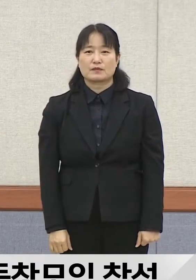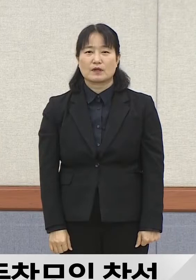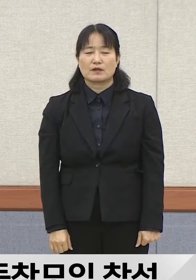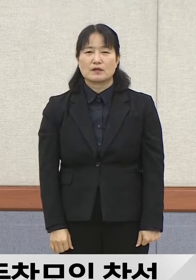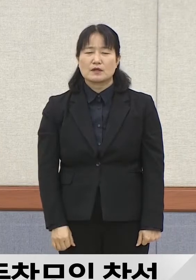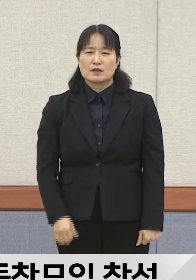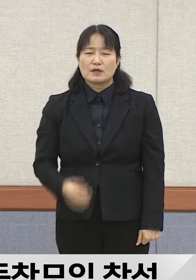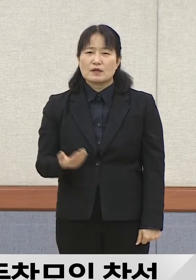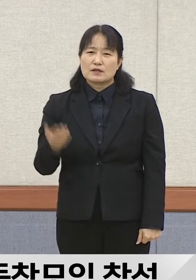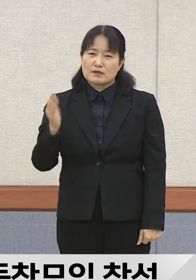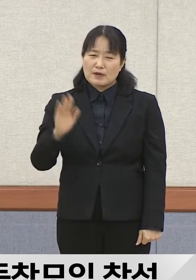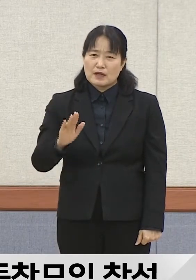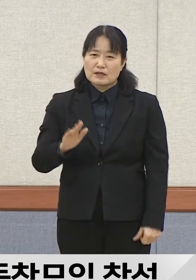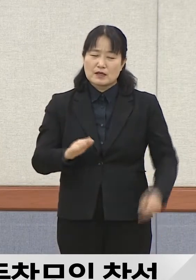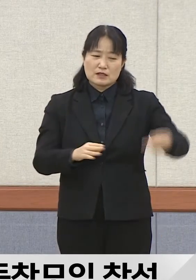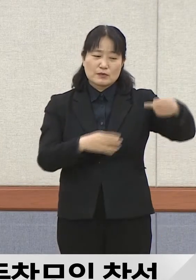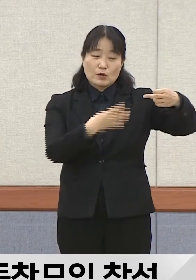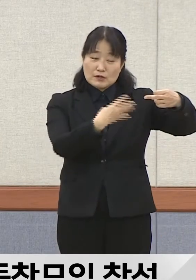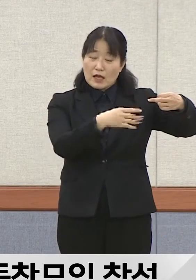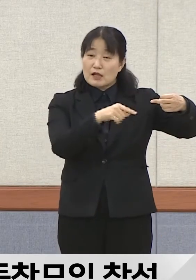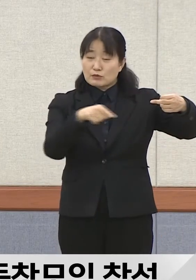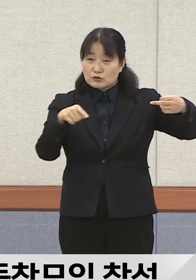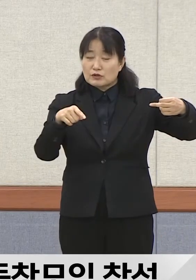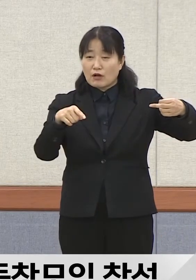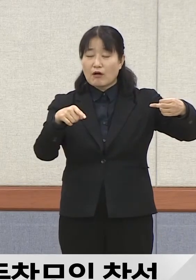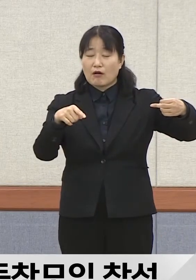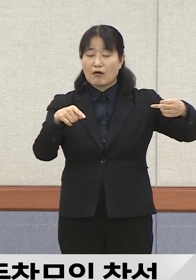다만 이제 날짜가 12월 4일부터 시작해서